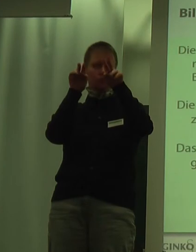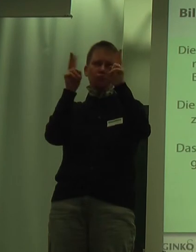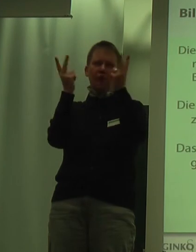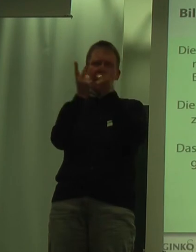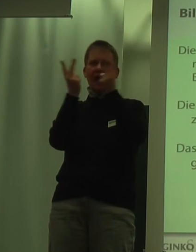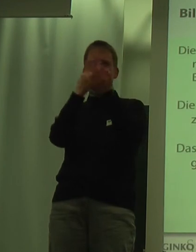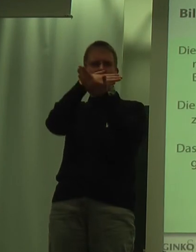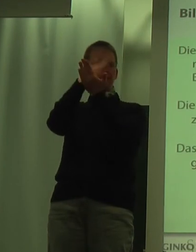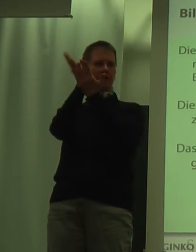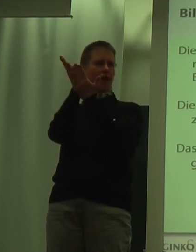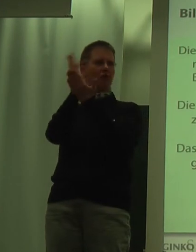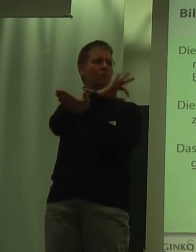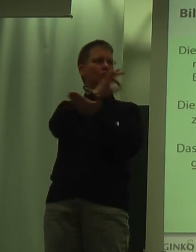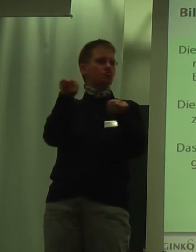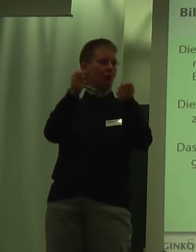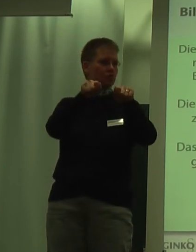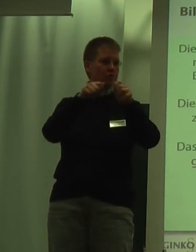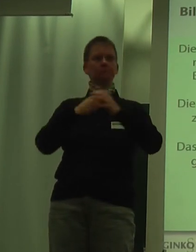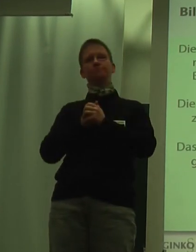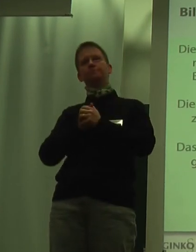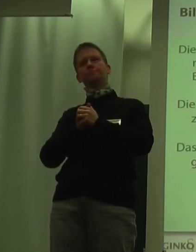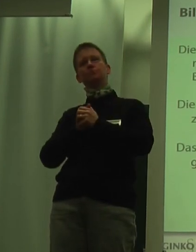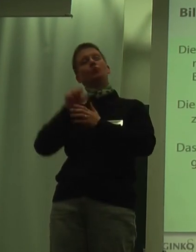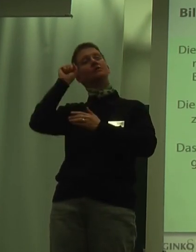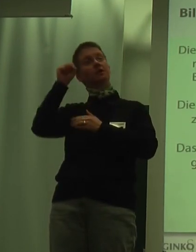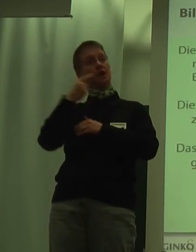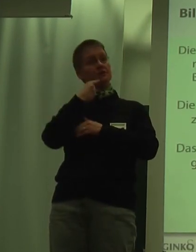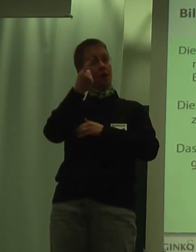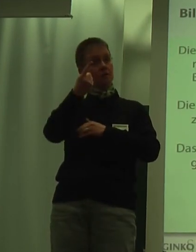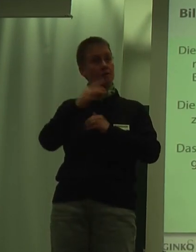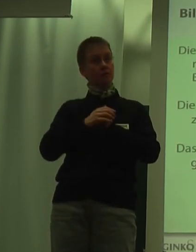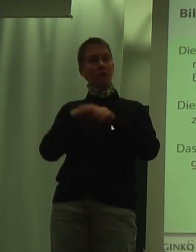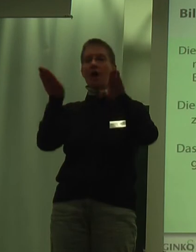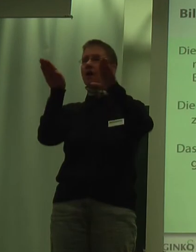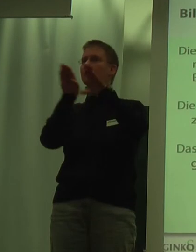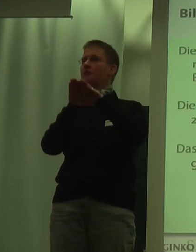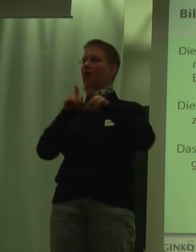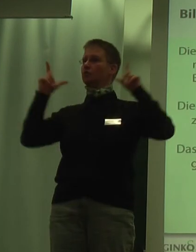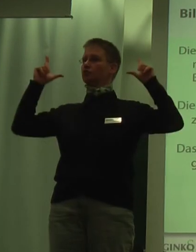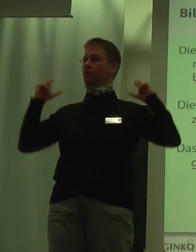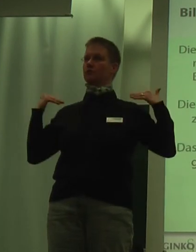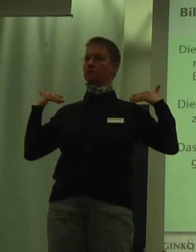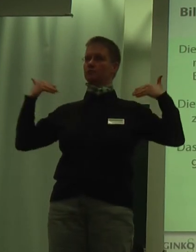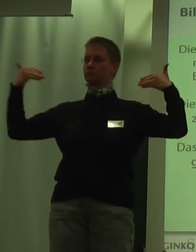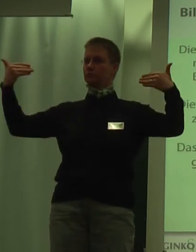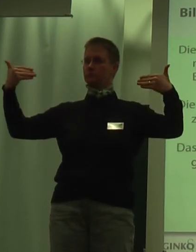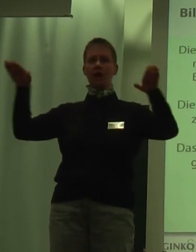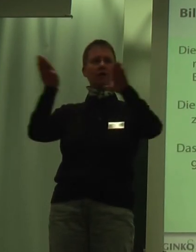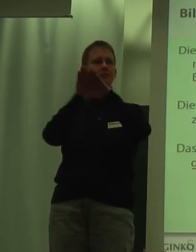Verteilung der Schulabschlüsse. Das heißt, man könnte sagen, gleiche Ausgangsbedingungen, gleiche Chancen